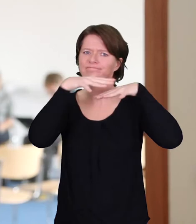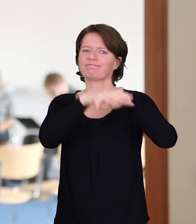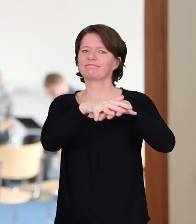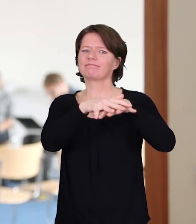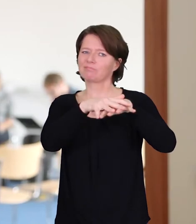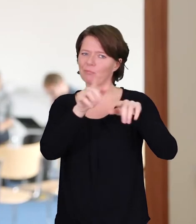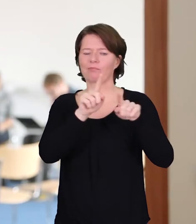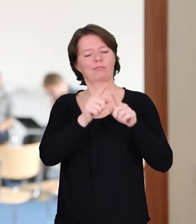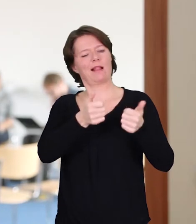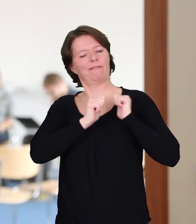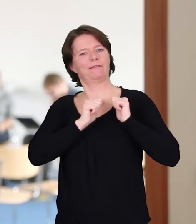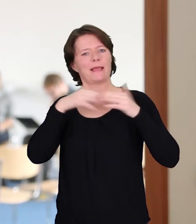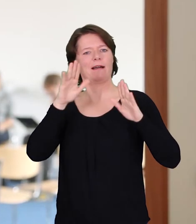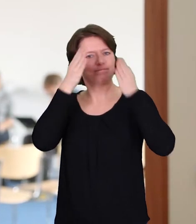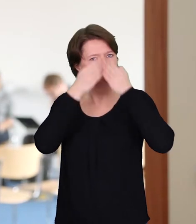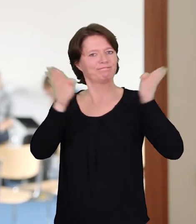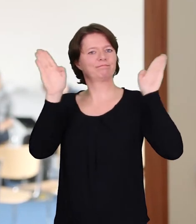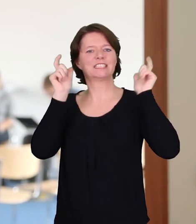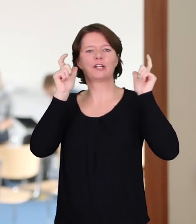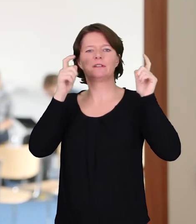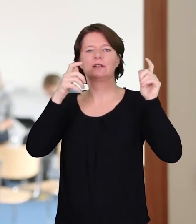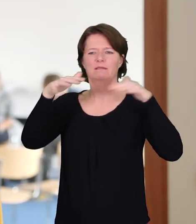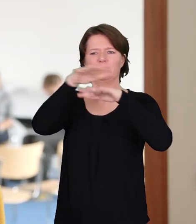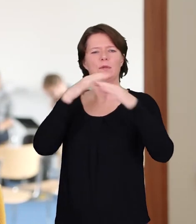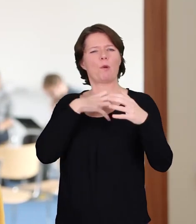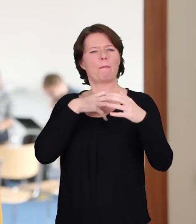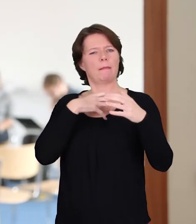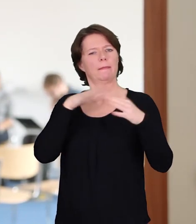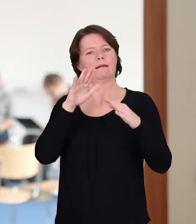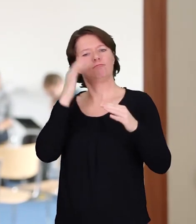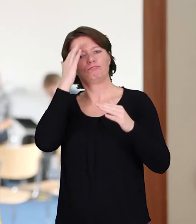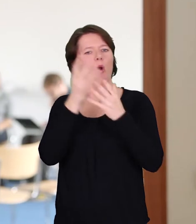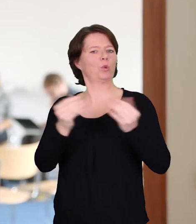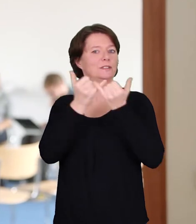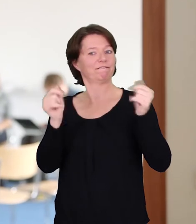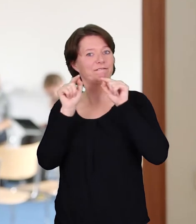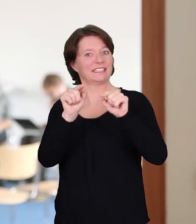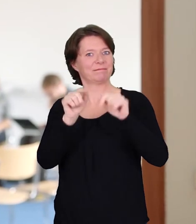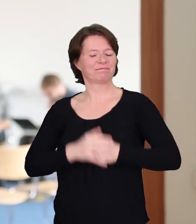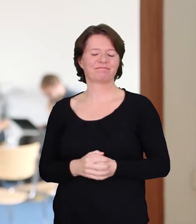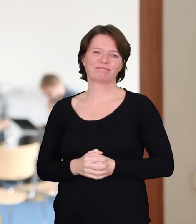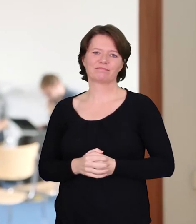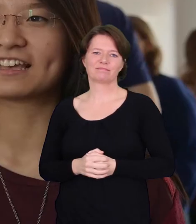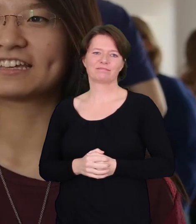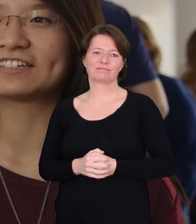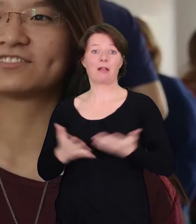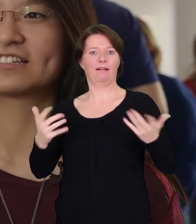mir dabei jetzt einfach, wenn ich an so Lösungen für gesellschaftliche Probleme rangehe, einfach in einem größeren Maßstab zu denken. Kreatives